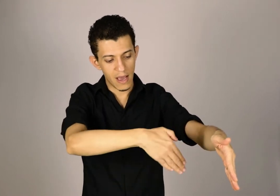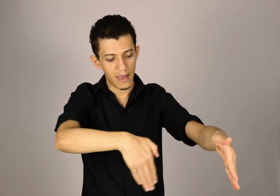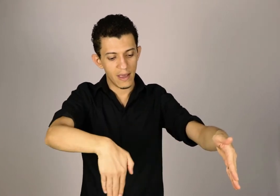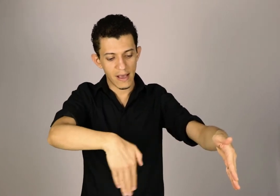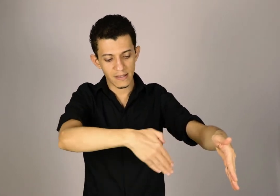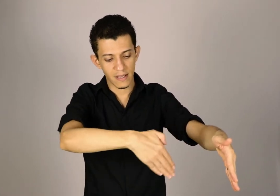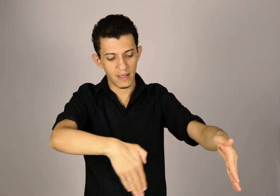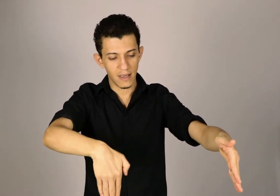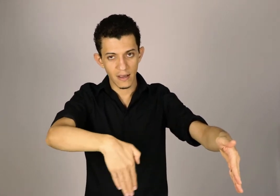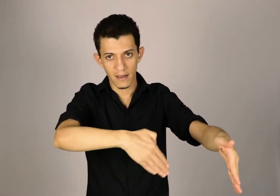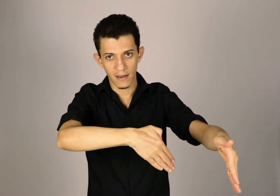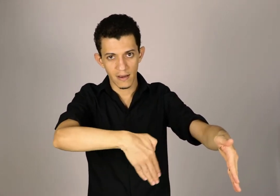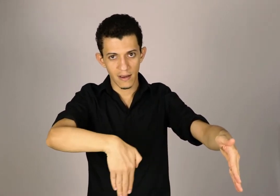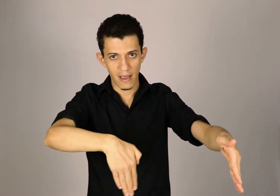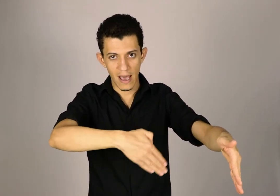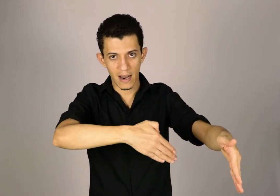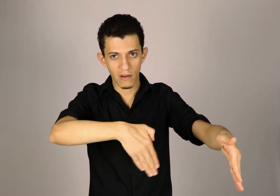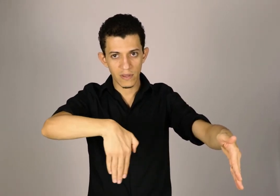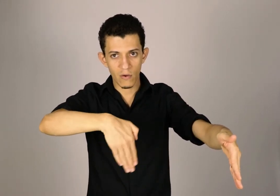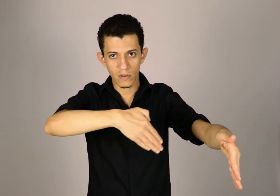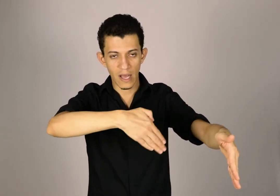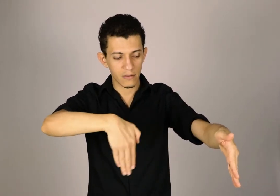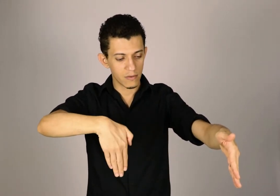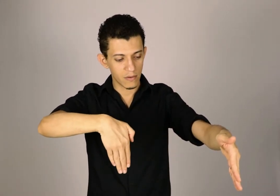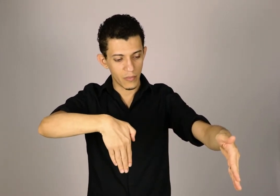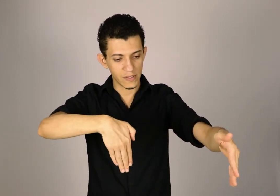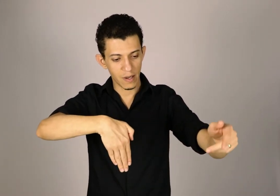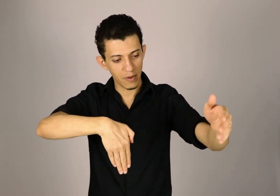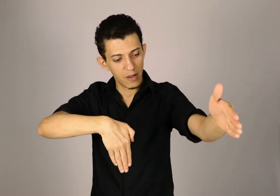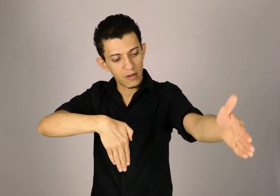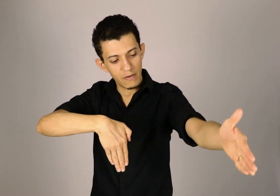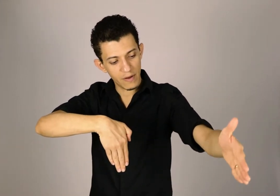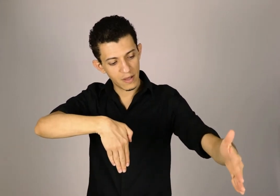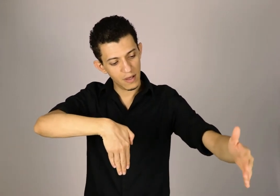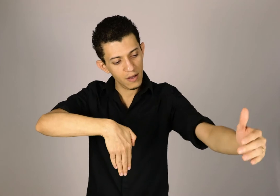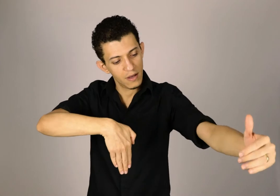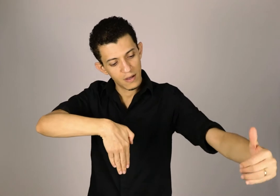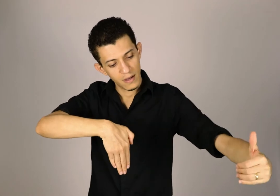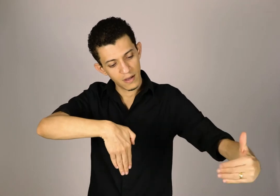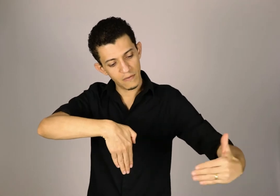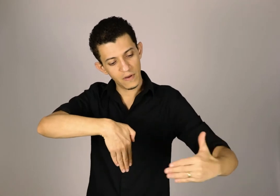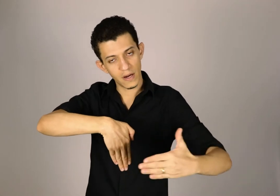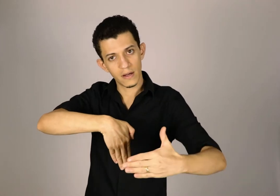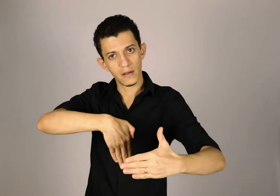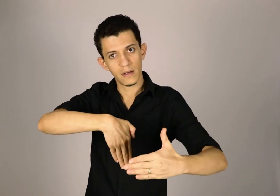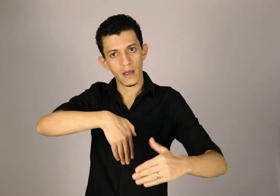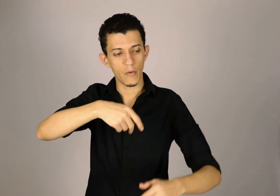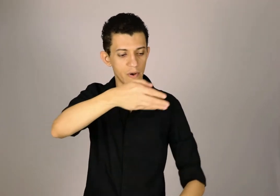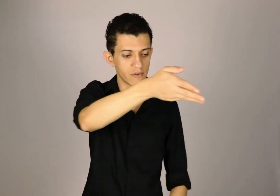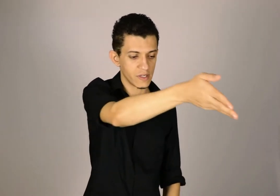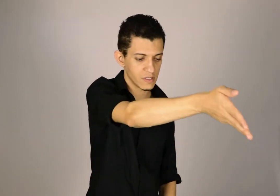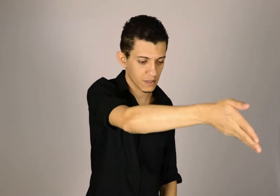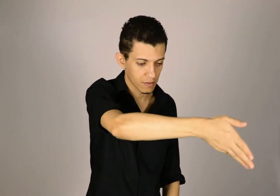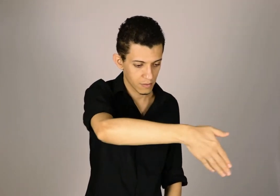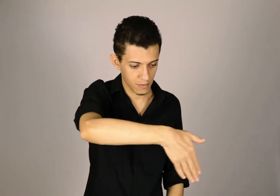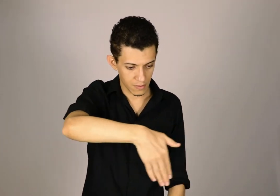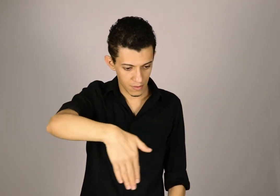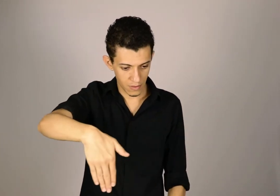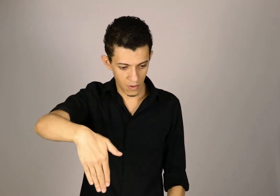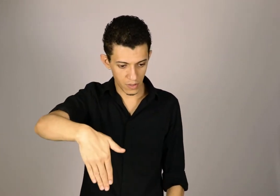aí essa daqui, ela não tem contato. Por exemplo, eu venho aqui e viro. Eu posso fazer sim. Ok.